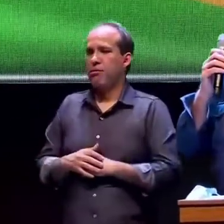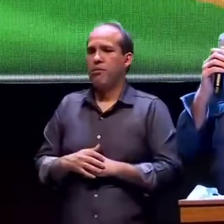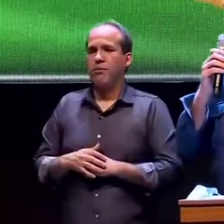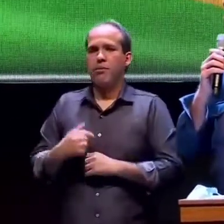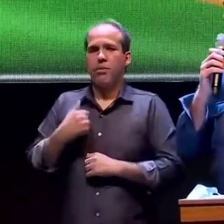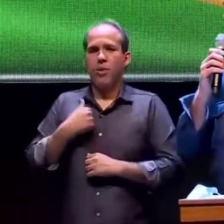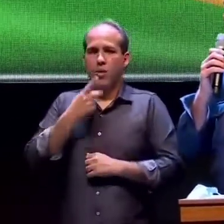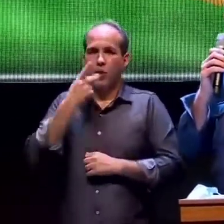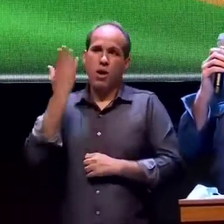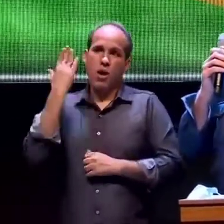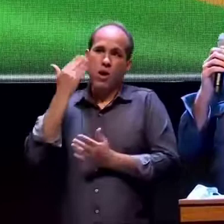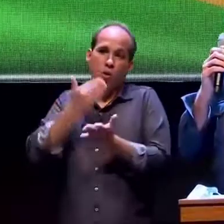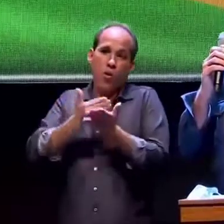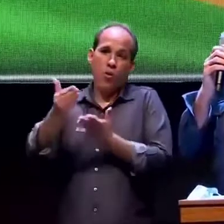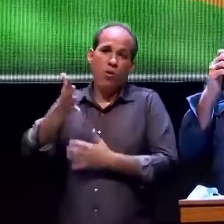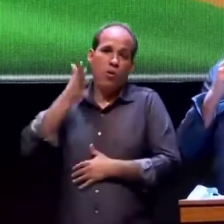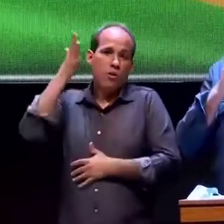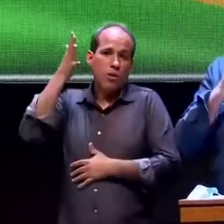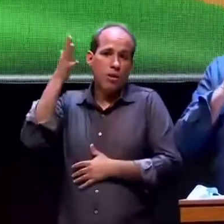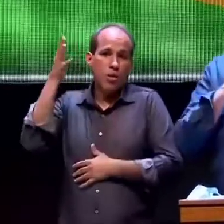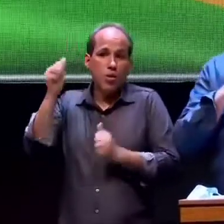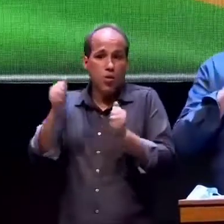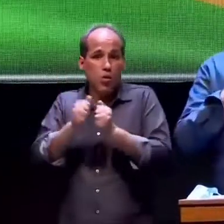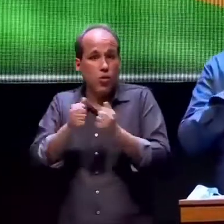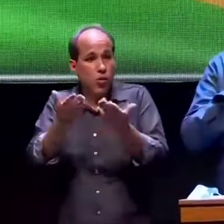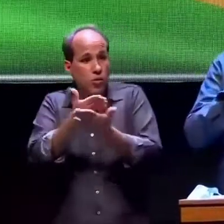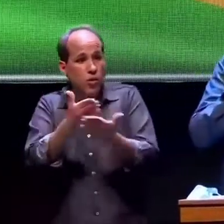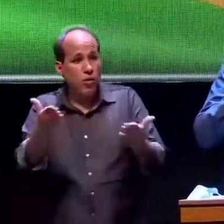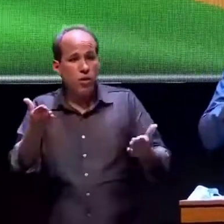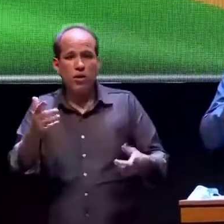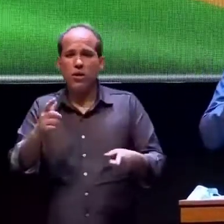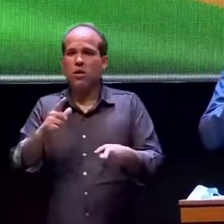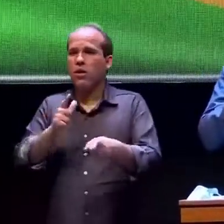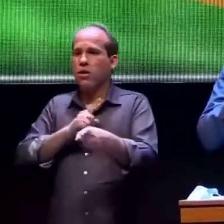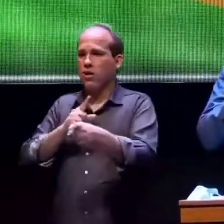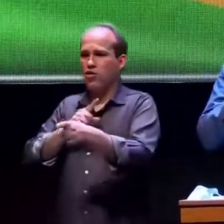pronunciamento com aqueles que tem Deus no coração